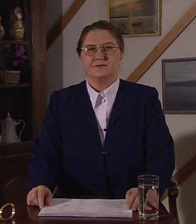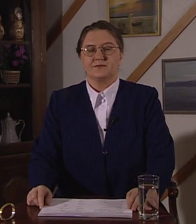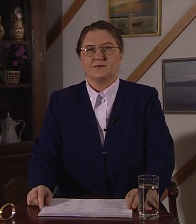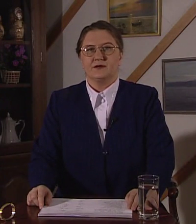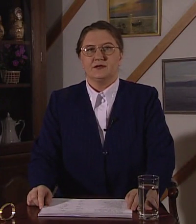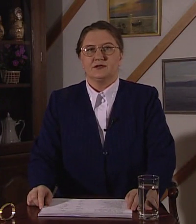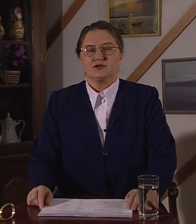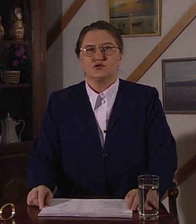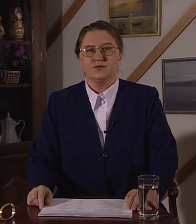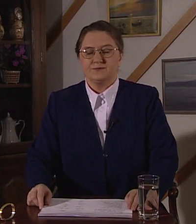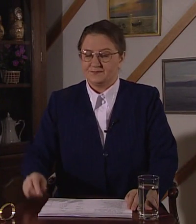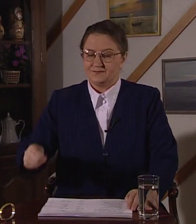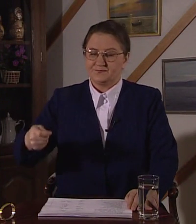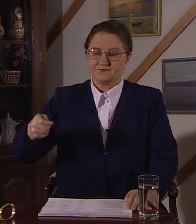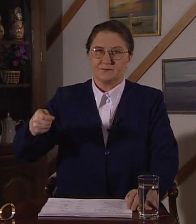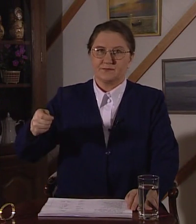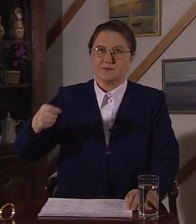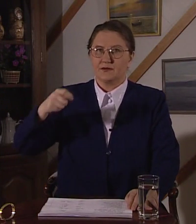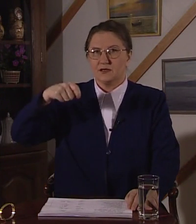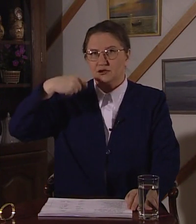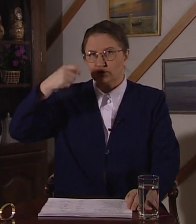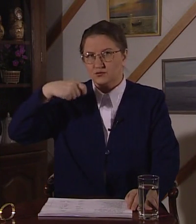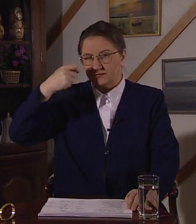Суп. Суп.